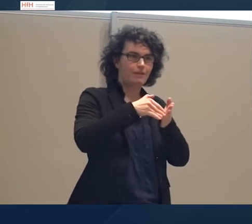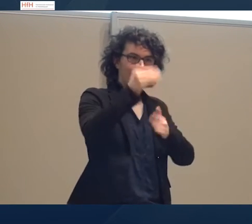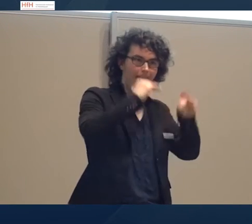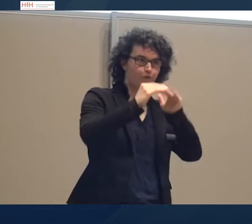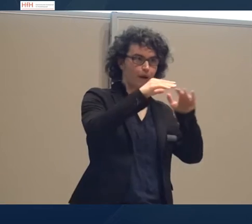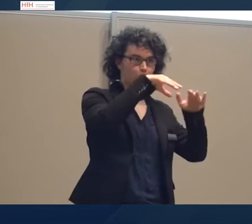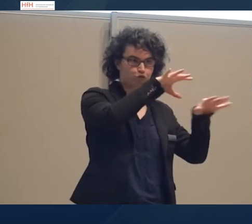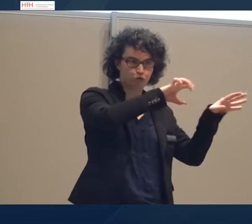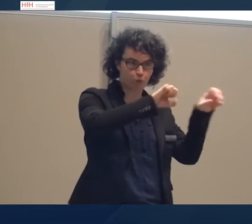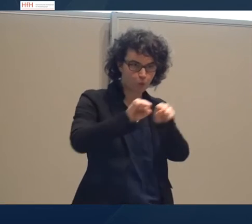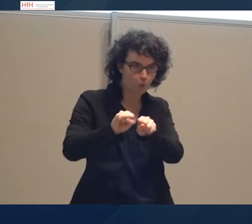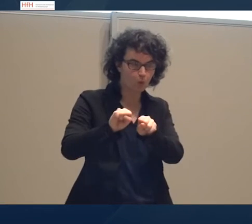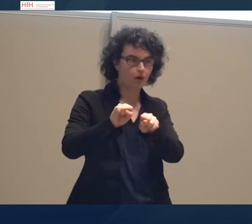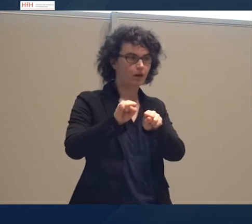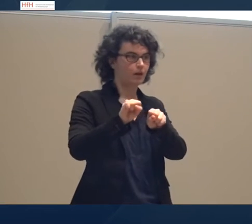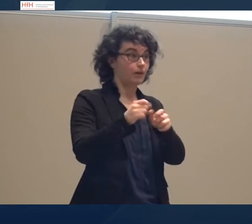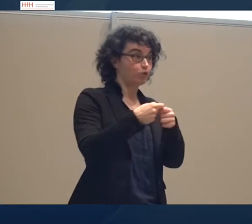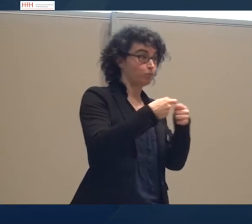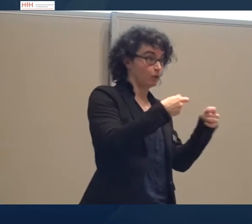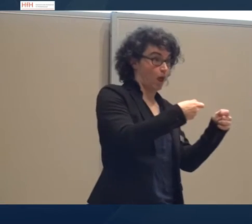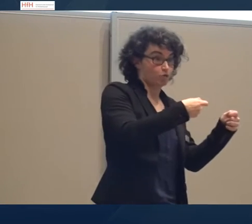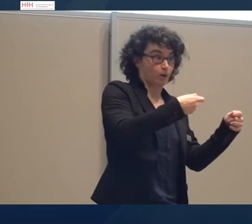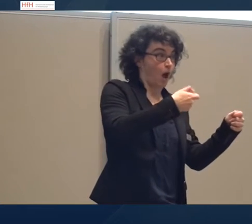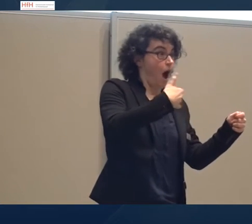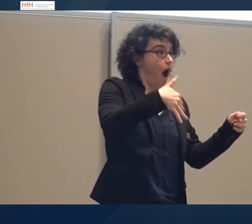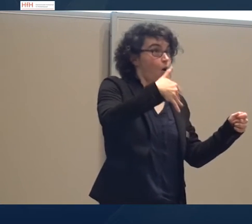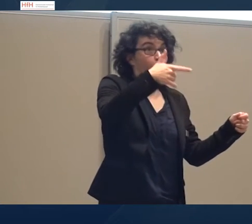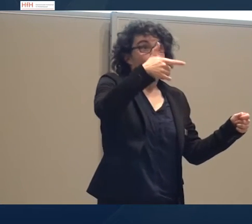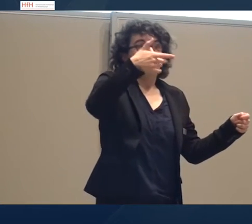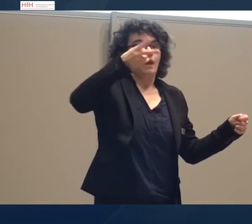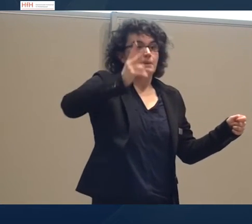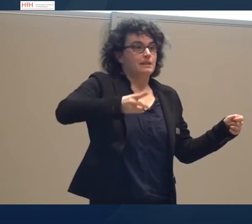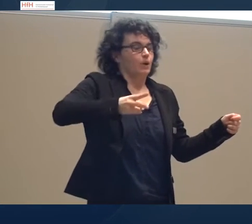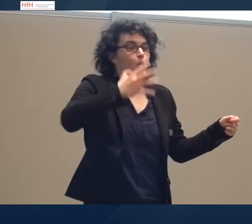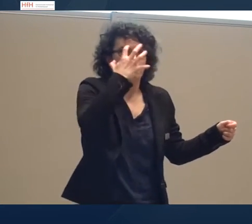Spannungsbogen, Höhepunkt, Auflösung, und meistens unter bösen bestimmte